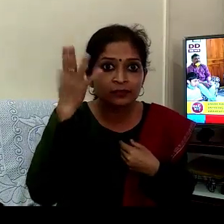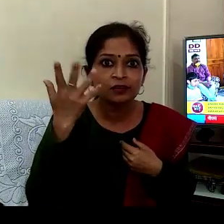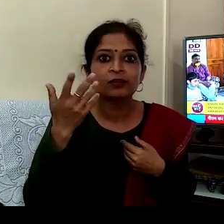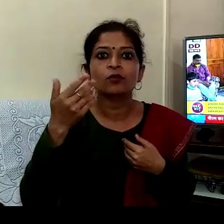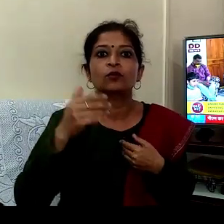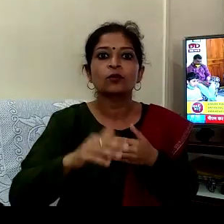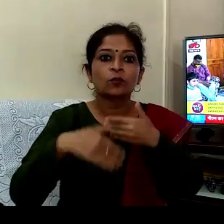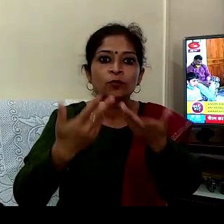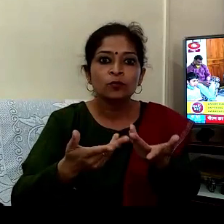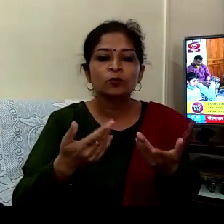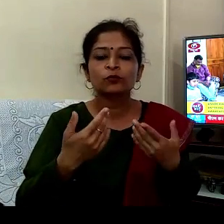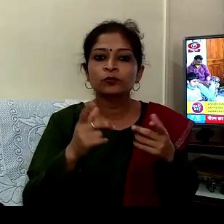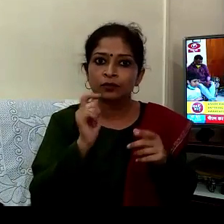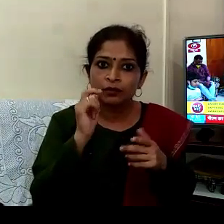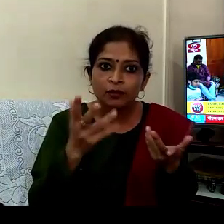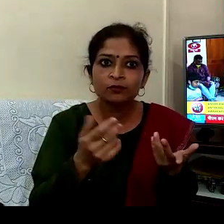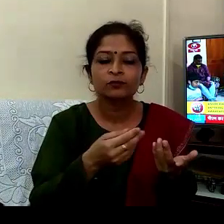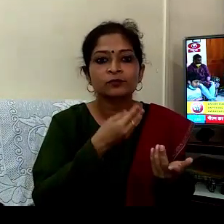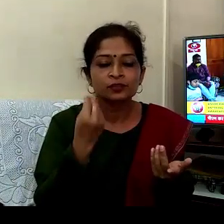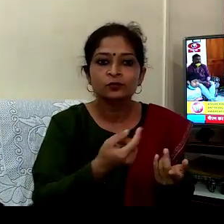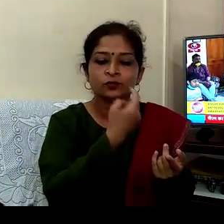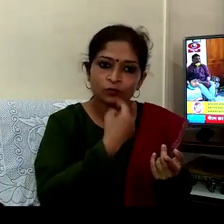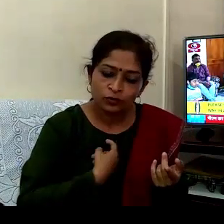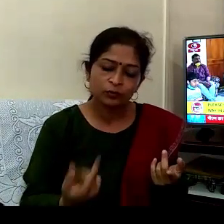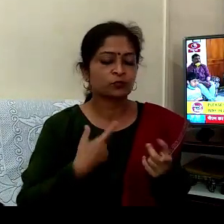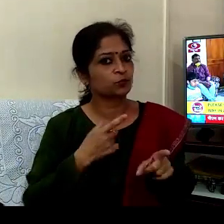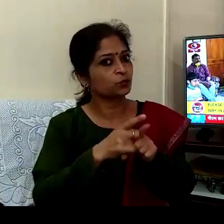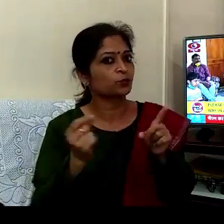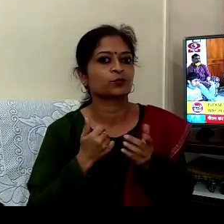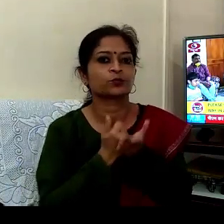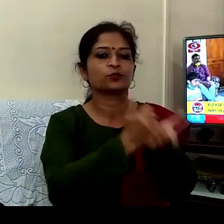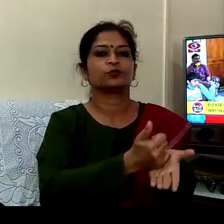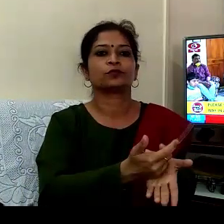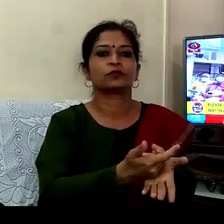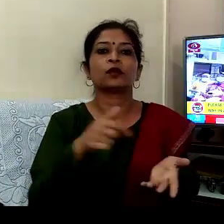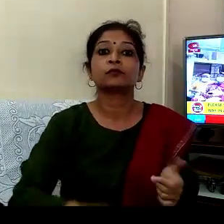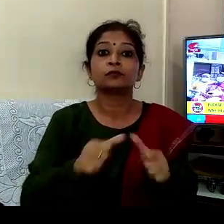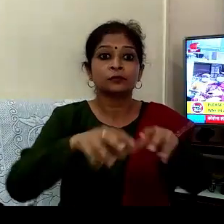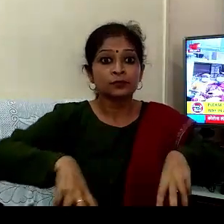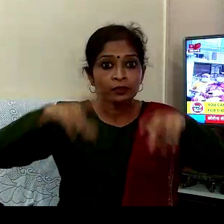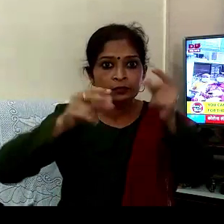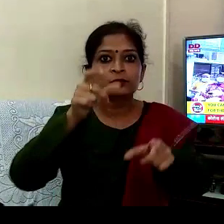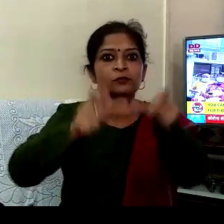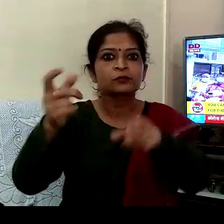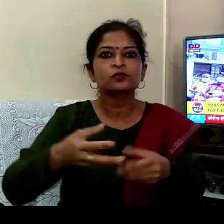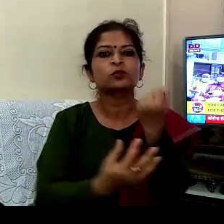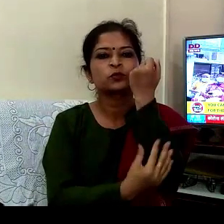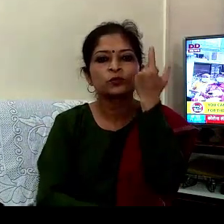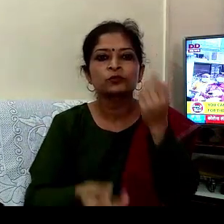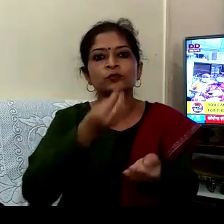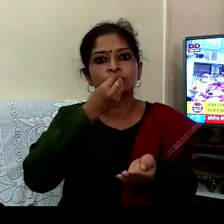جانا ہو ہم ہر بگر تیار ہیں نہیں آپ اپنے طریقے سے آگرہ میں کریے بھوک آئے تو اس کو کھانا